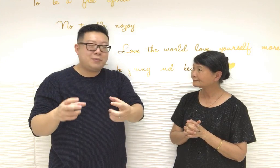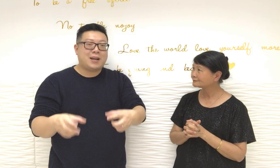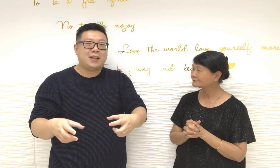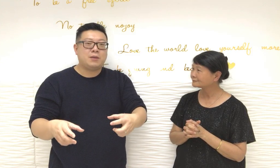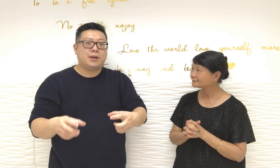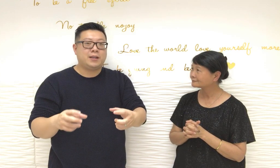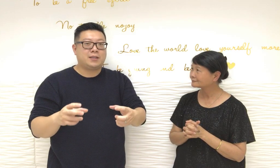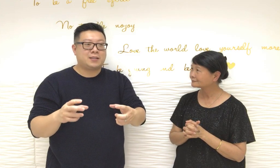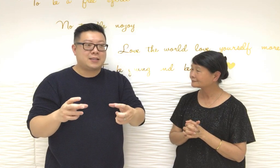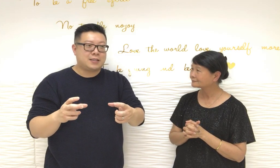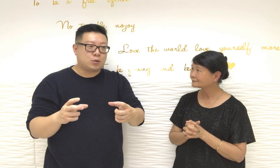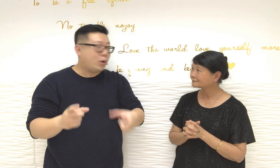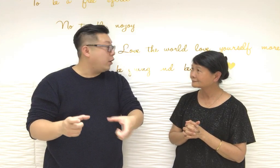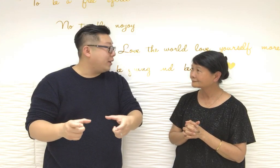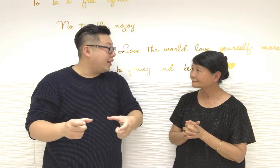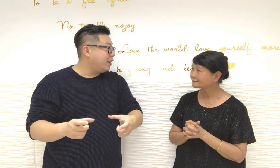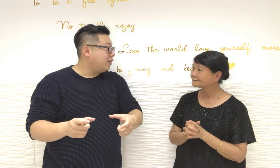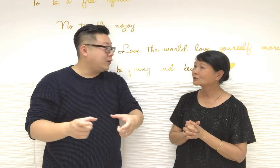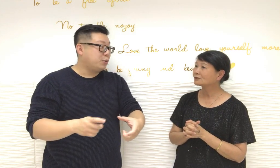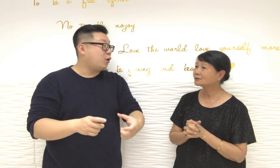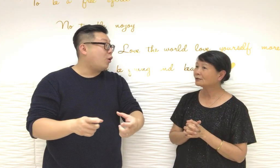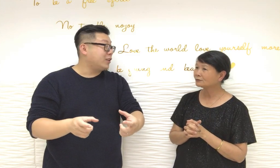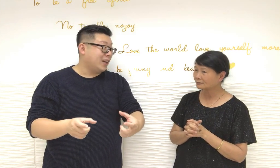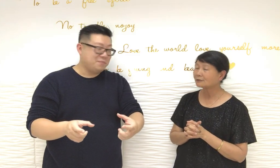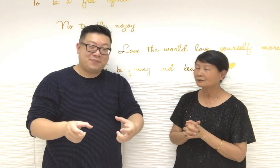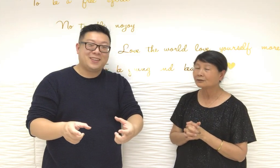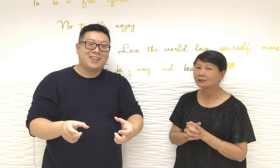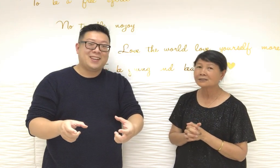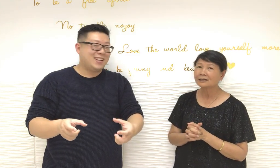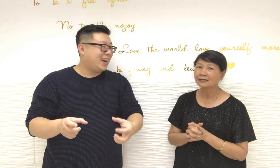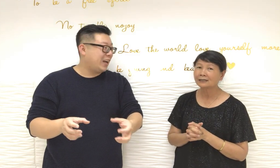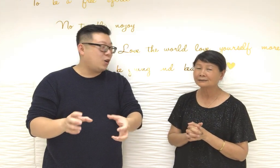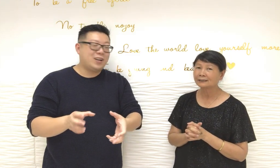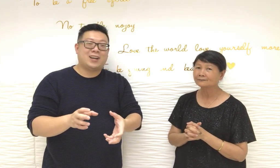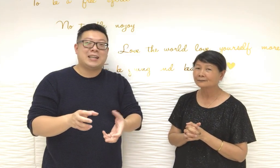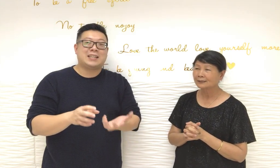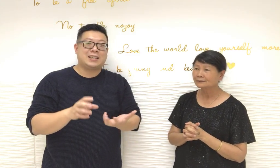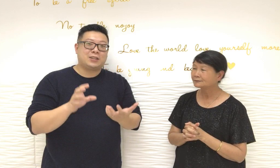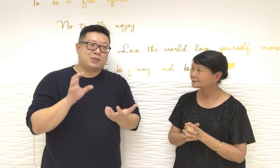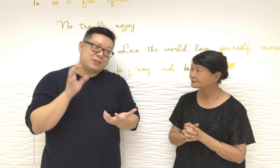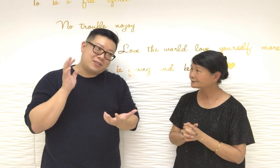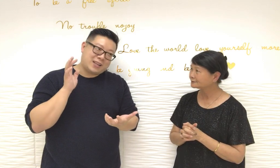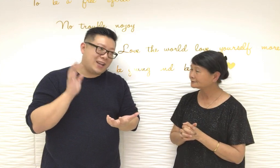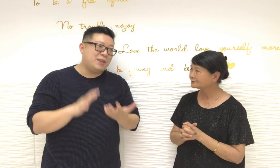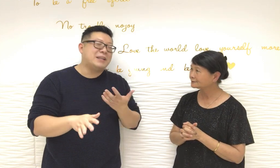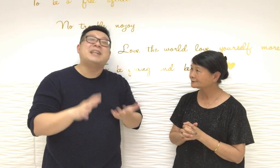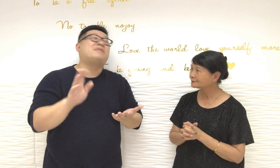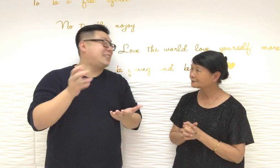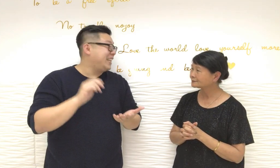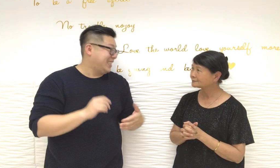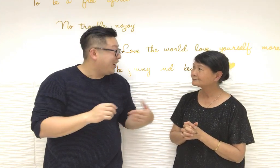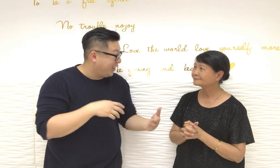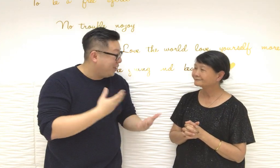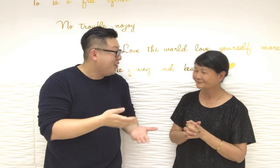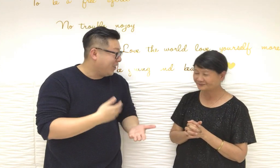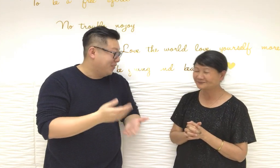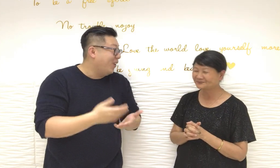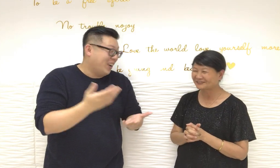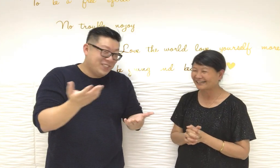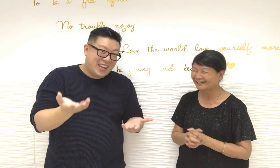呢因為你過一兩天它就會乾乾的對乾的其實是因為蒸發我們沒想到很